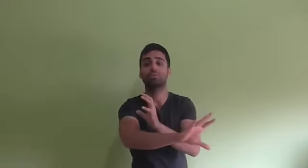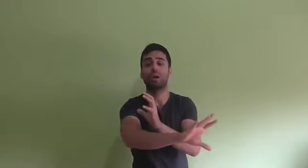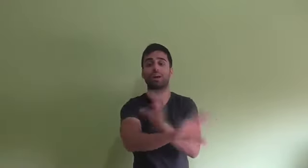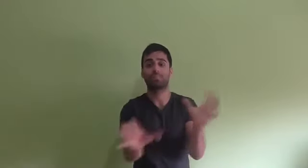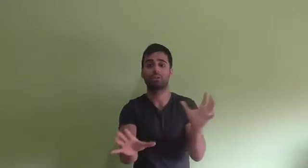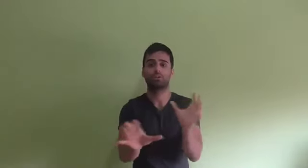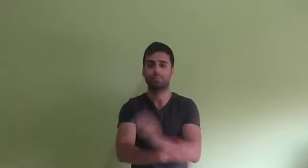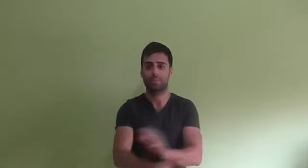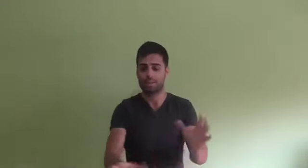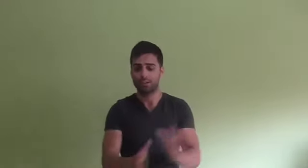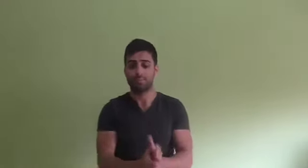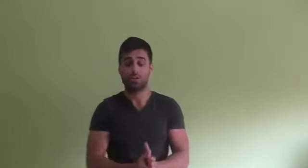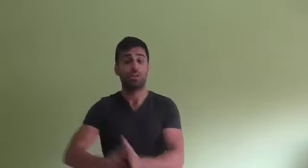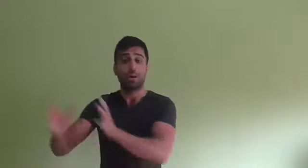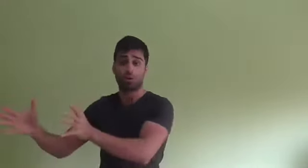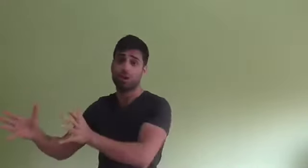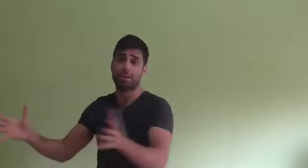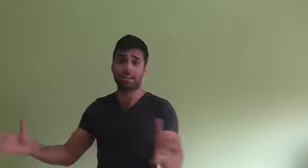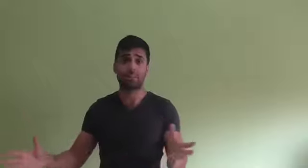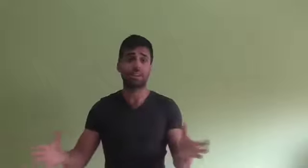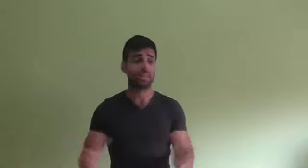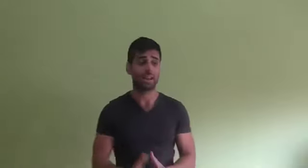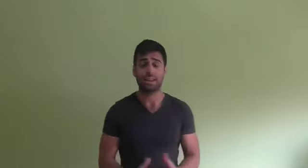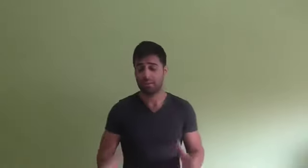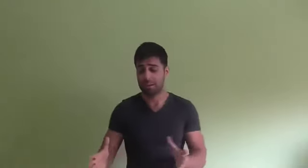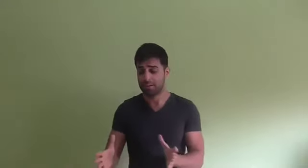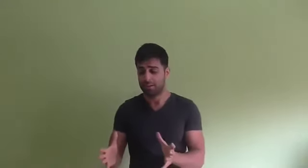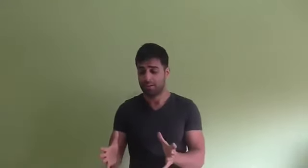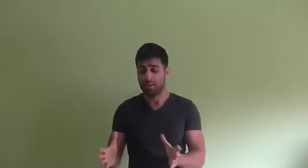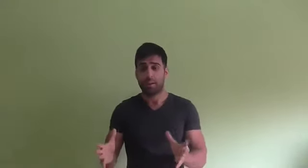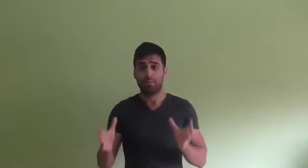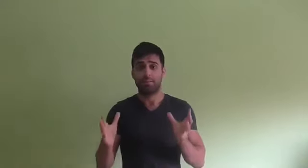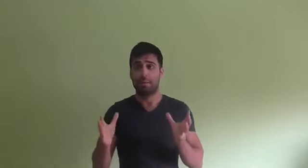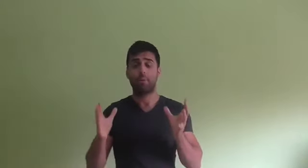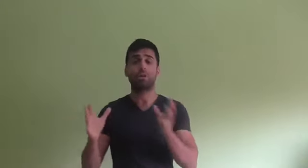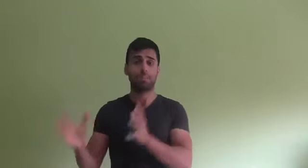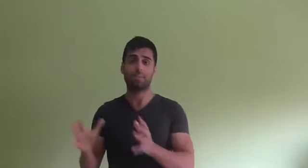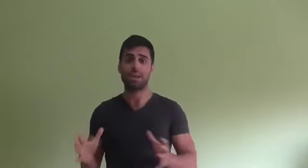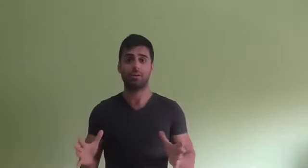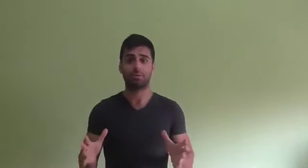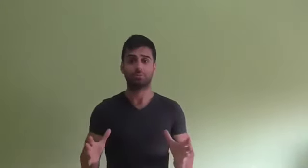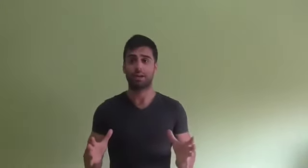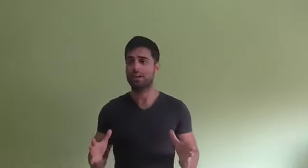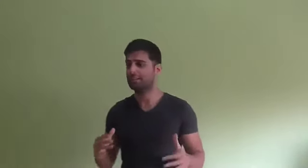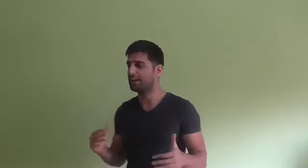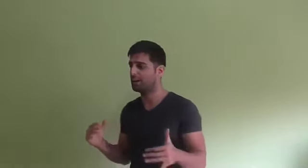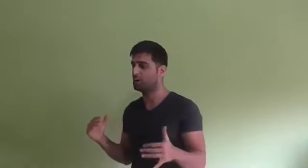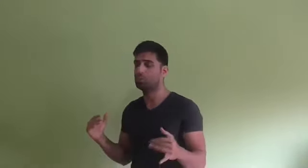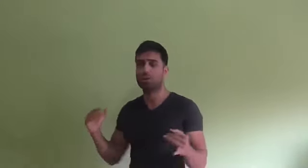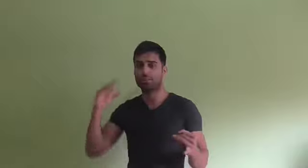factura y petó. Petó. Por otra parte, también en Tailandia viví por y para mi ego. Lo único